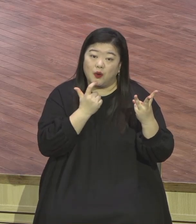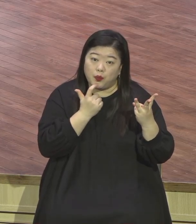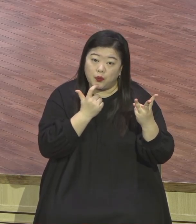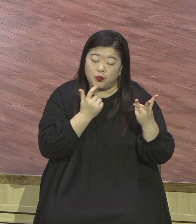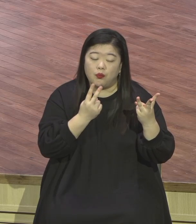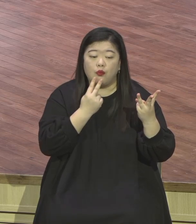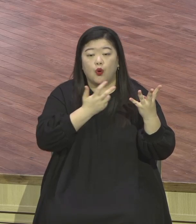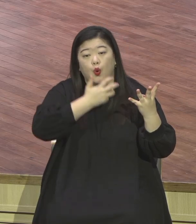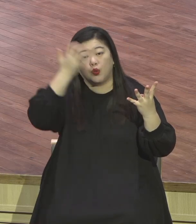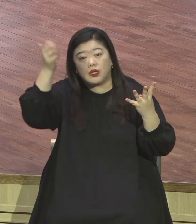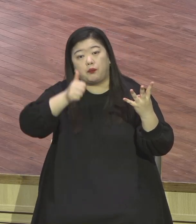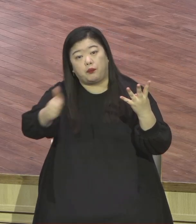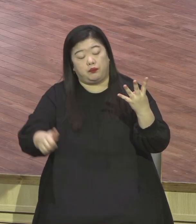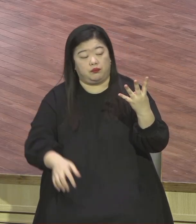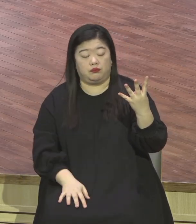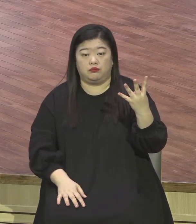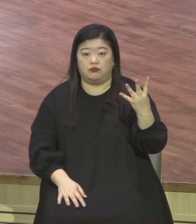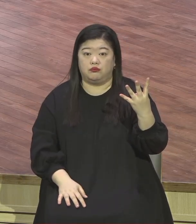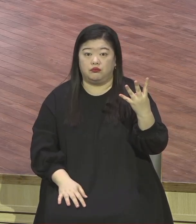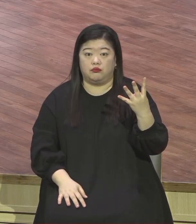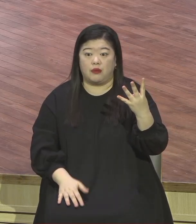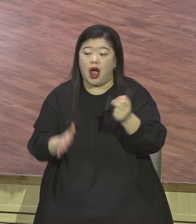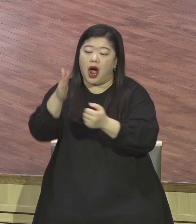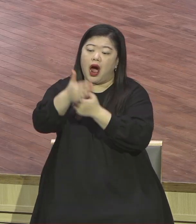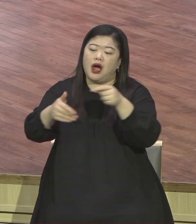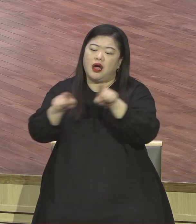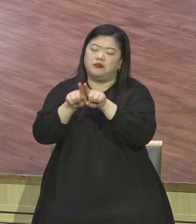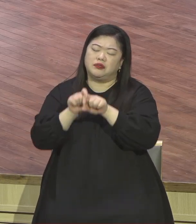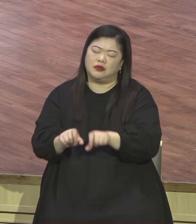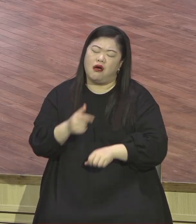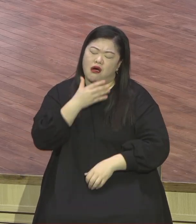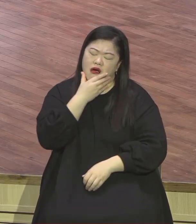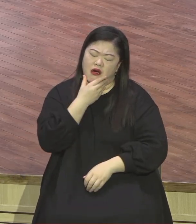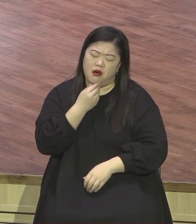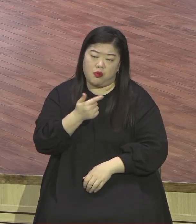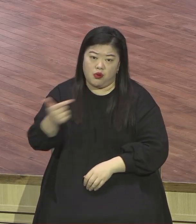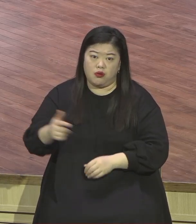인마누엘을 누림으로 아브라함은 뭐요? 믿음의 조상이 되었어요